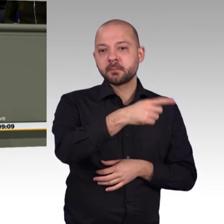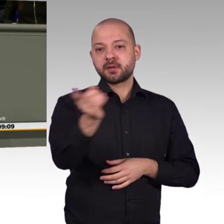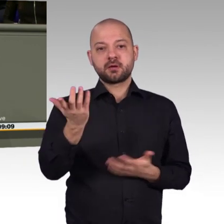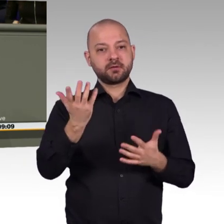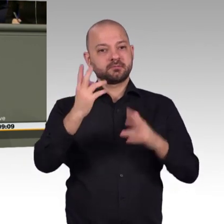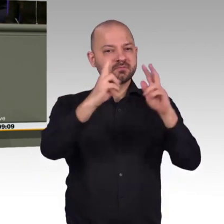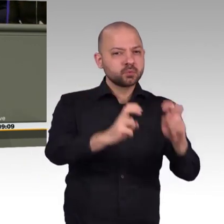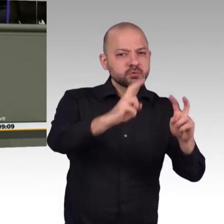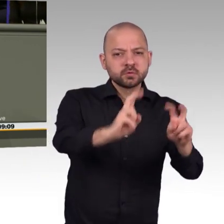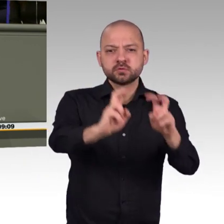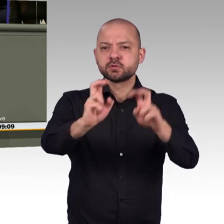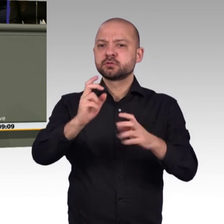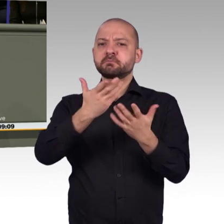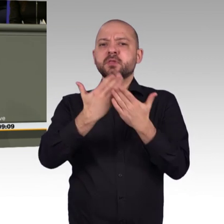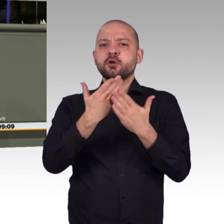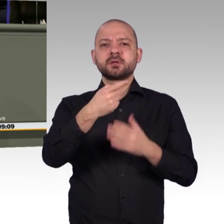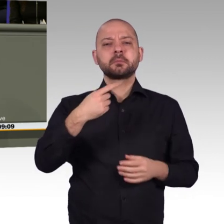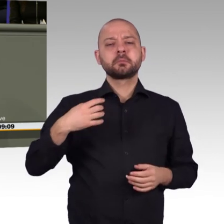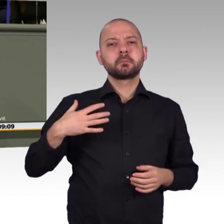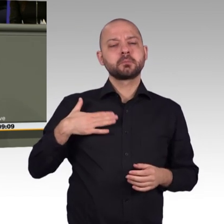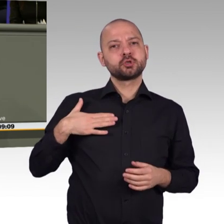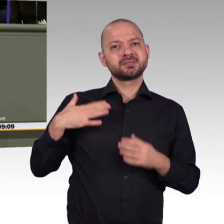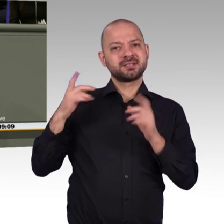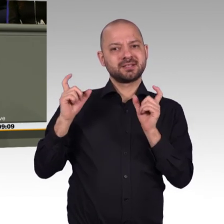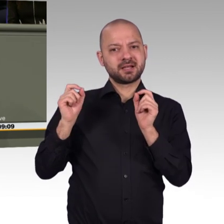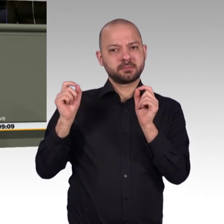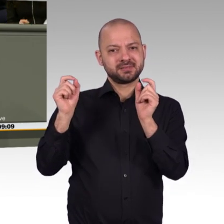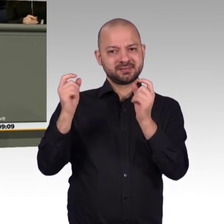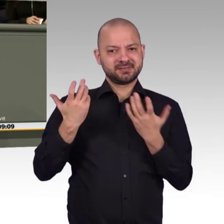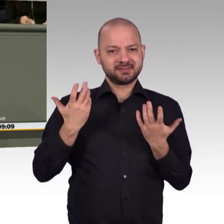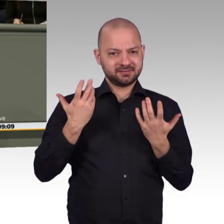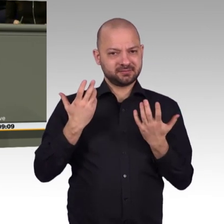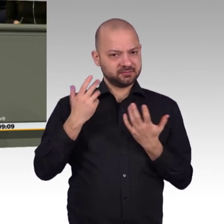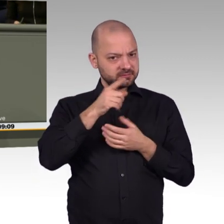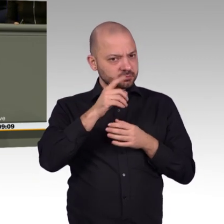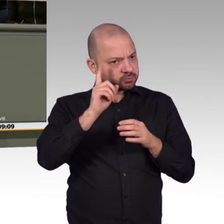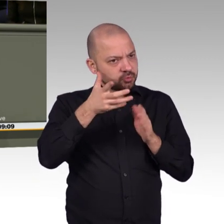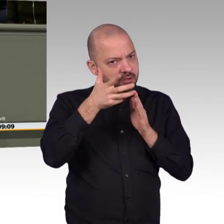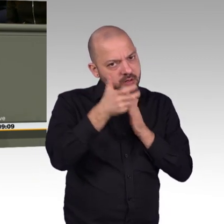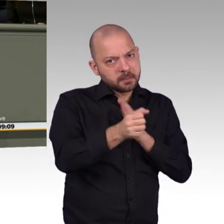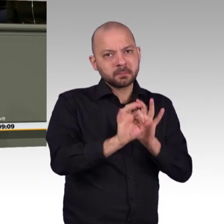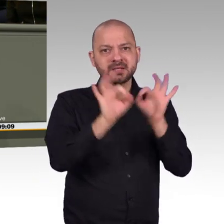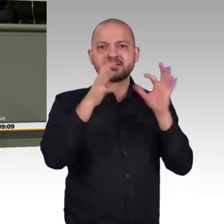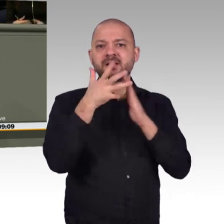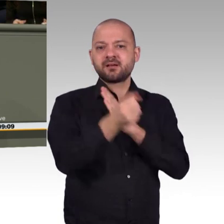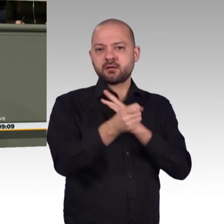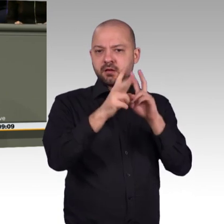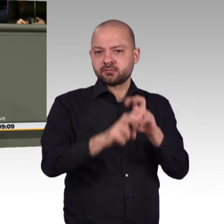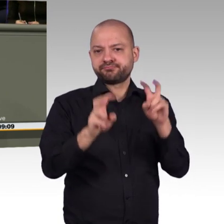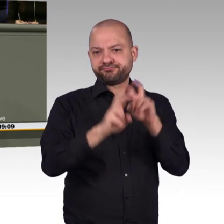Lebenserleichterung dadurch schaffen. Wir wollen eine Gesellschaft im digitalen Wandel. Und ich bin ganz fest davon überzeugt, dass wir für unsere Werte,